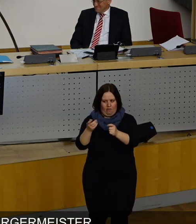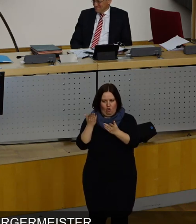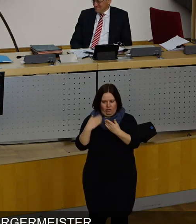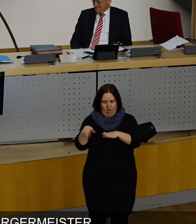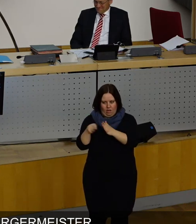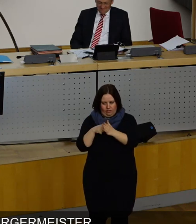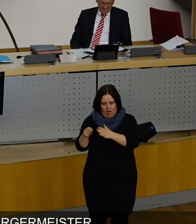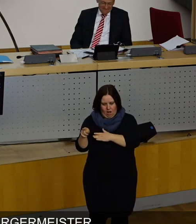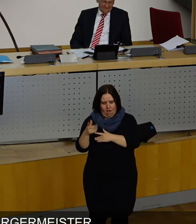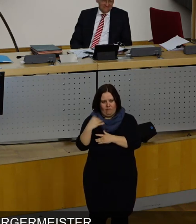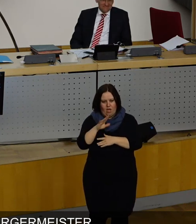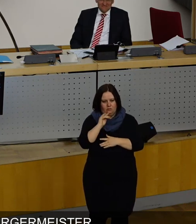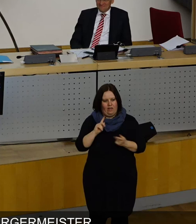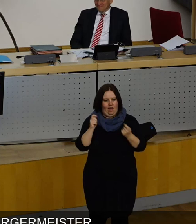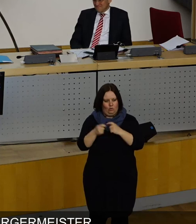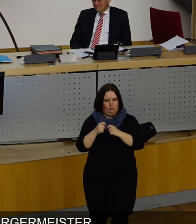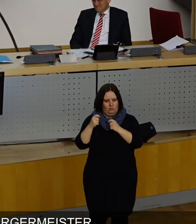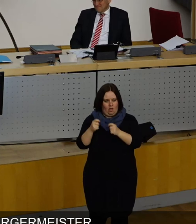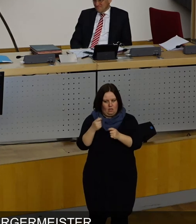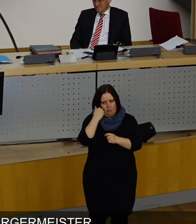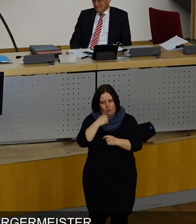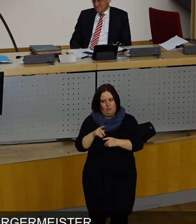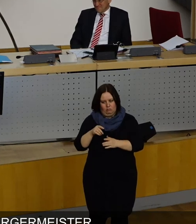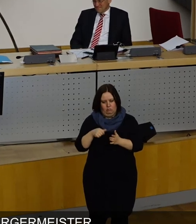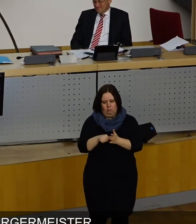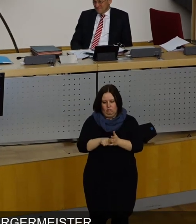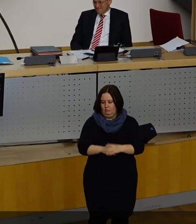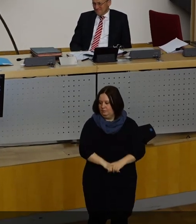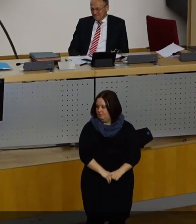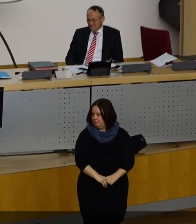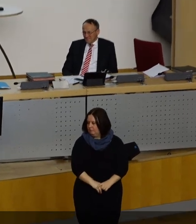Wähler. Wer diesem folgen möchte, den bitte ich jetzt um sein Stimmzeichen.